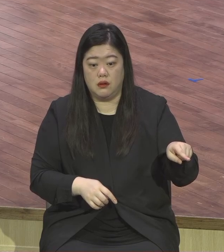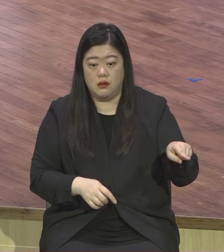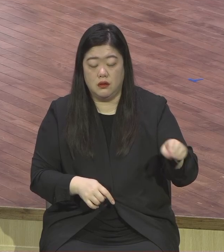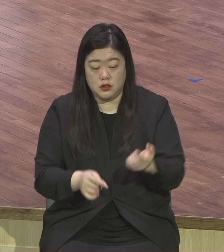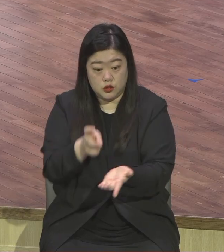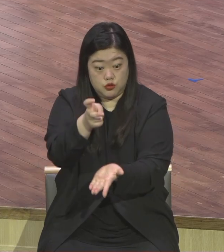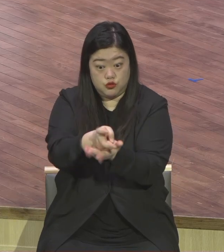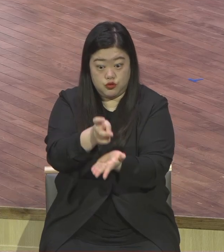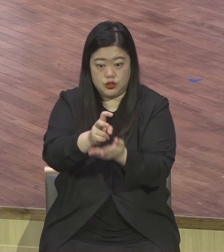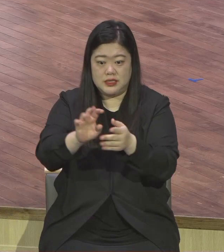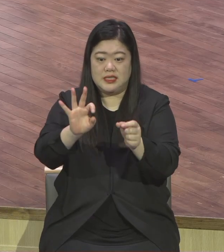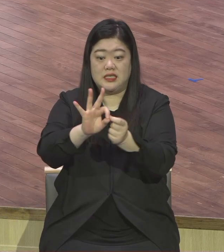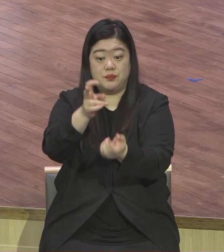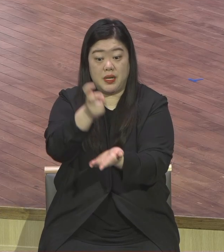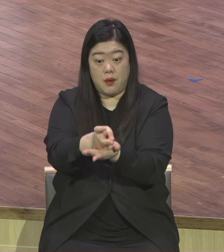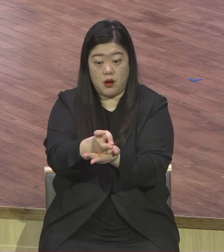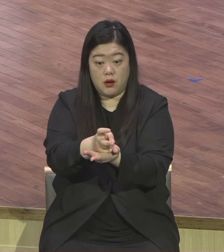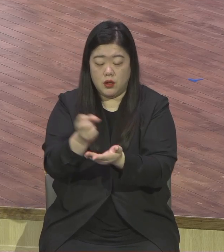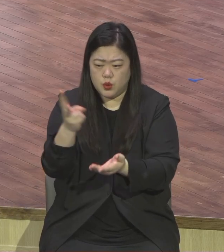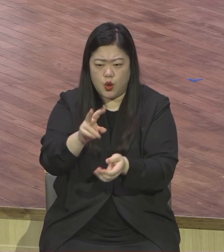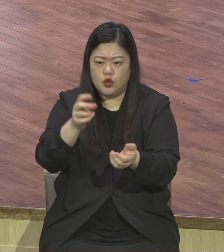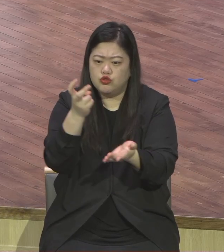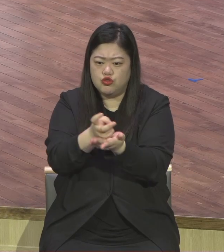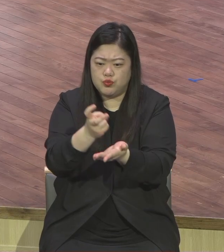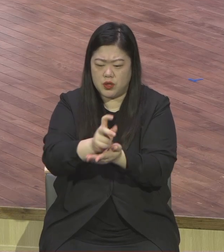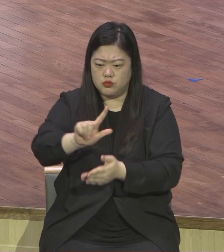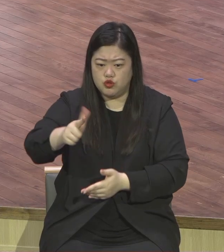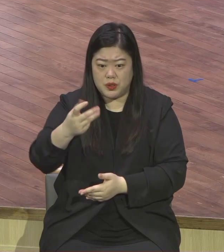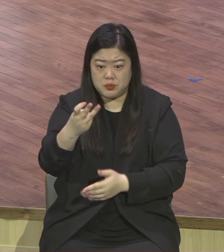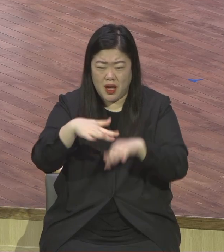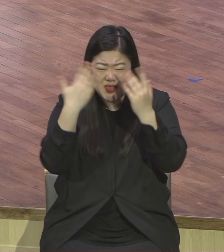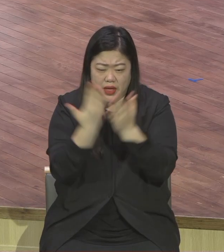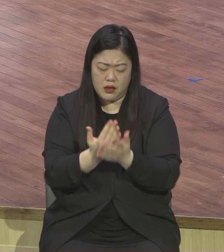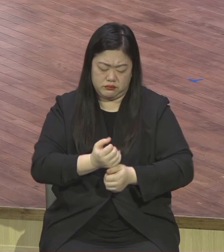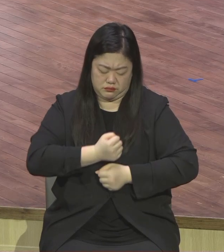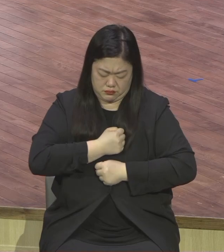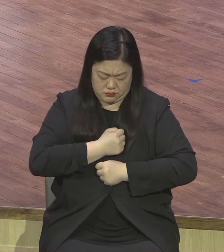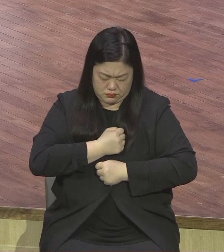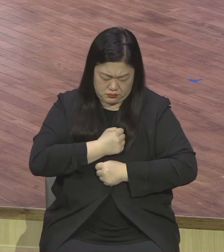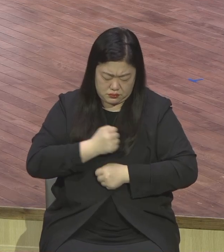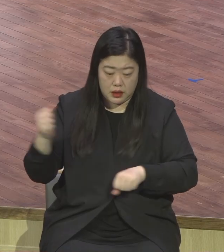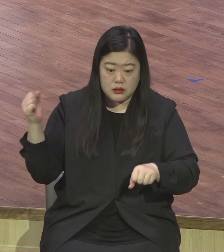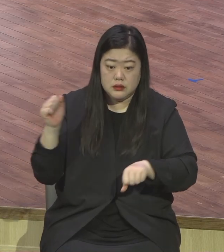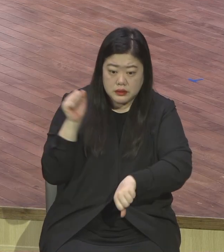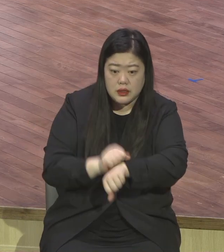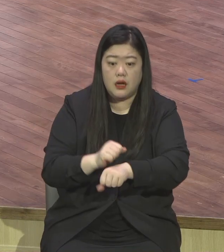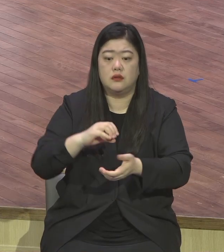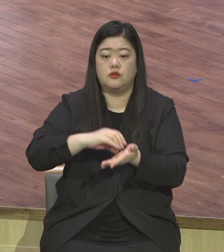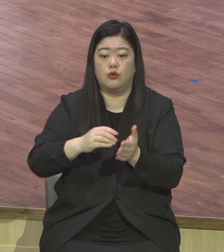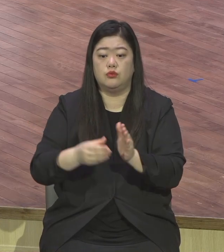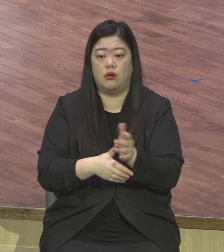잘 지켰다라고 당당하게 그런 대답을 할 정도로 그렇게 자신감에 차 있었어요.